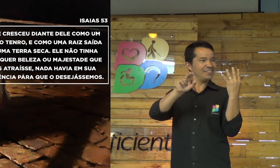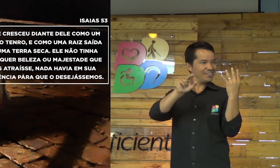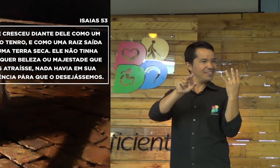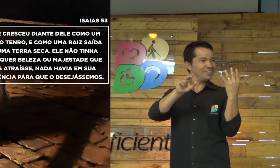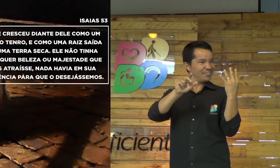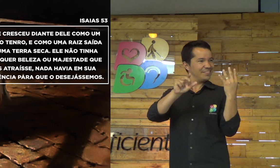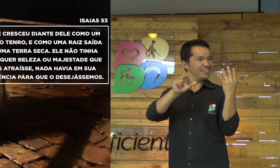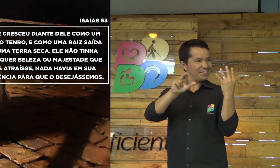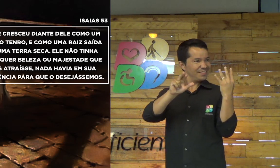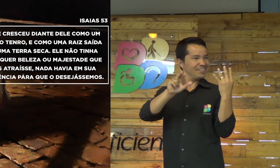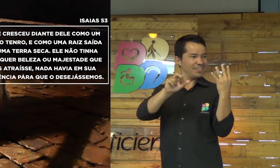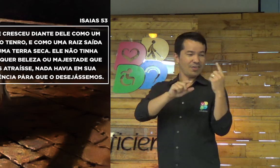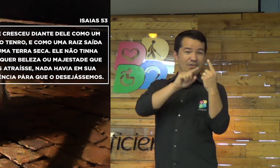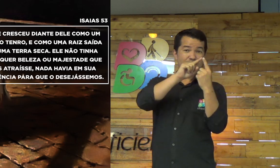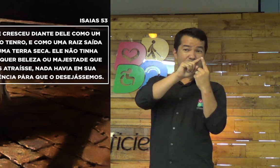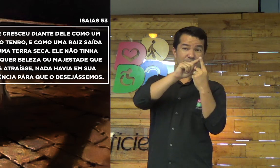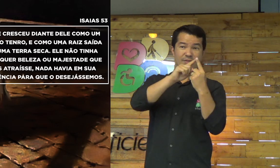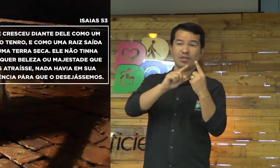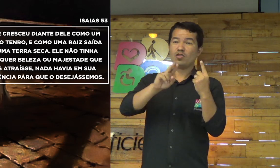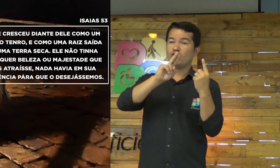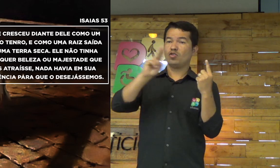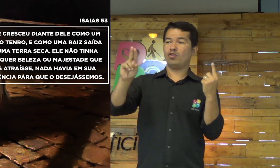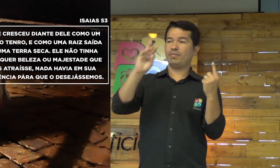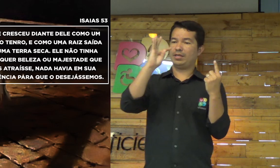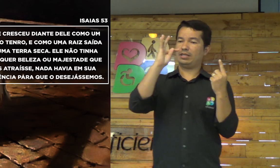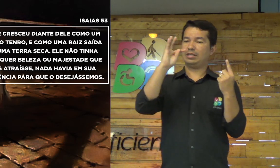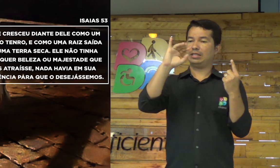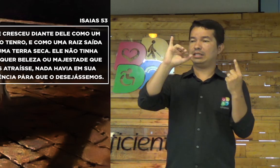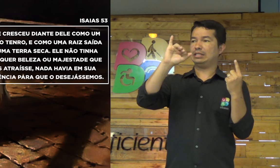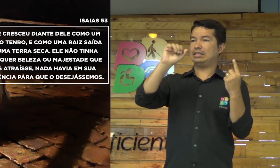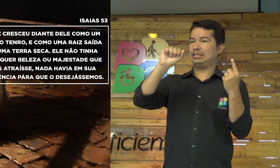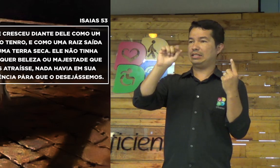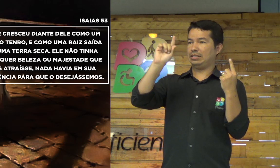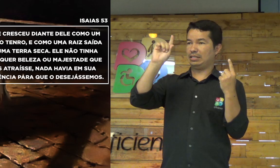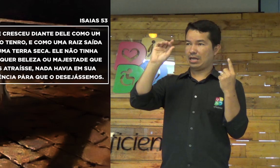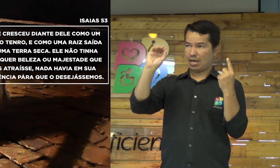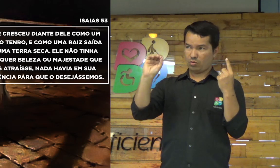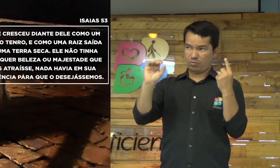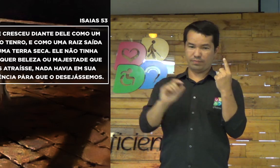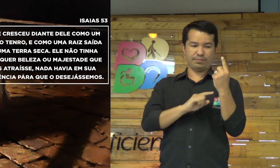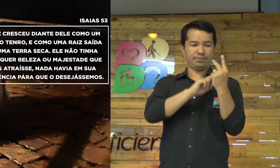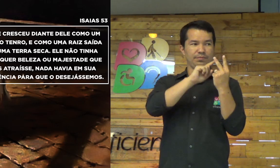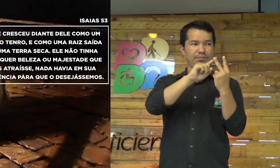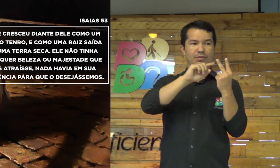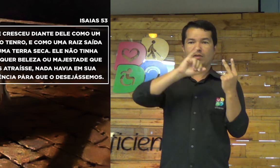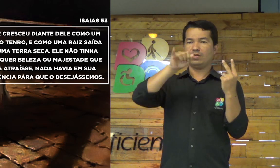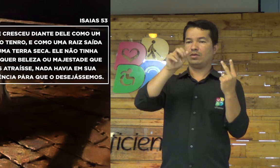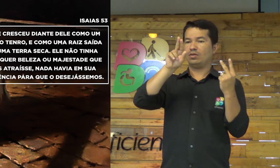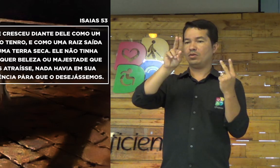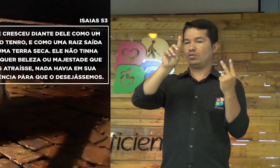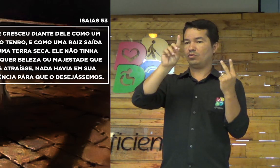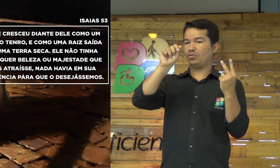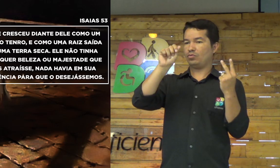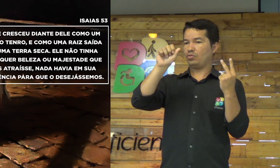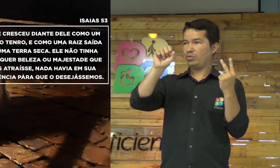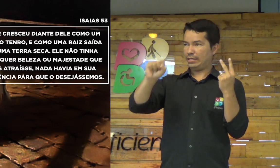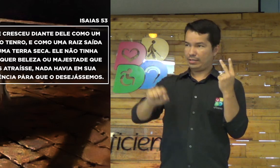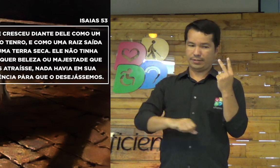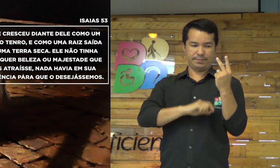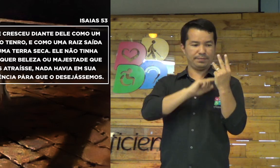Jesus tinha quatro irmãos. O primeiro, o nome dele era... Tiago. O segundo, Judas.